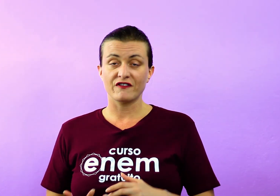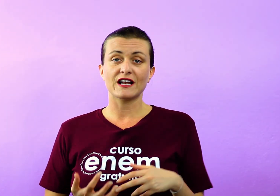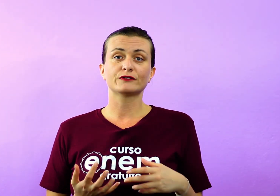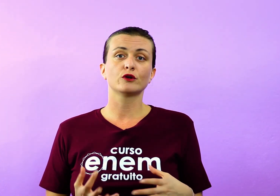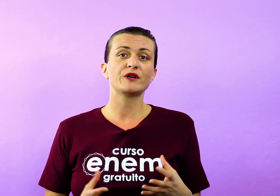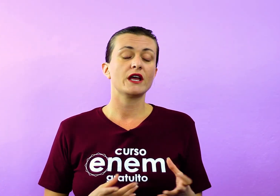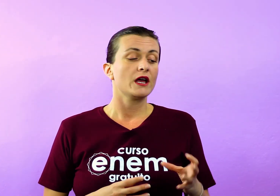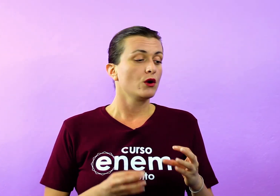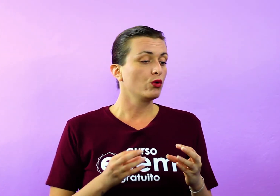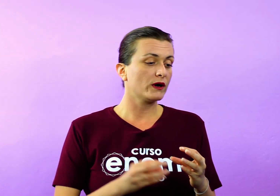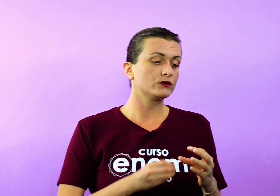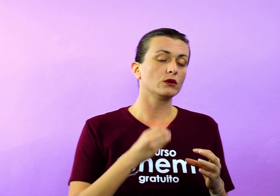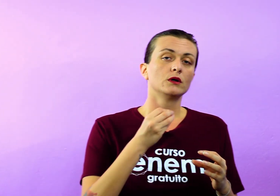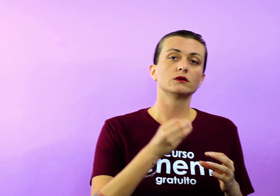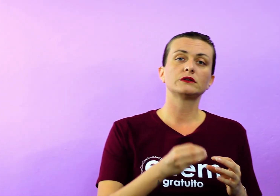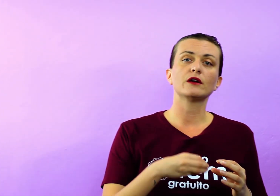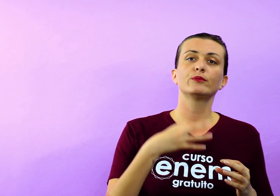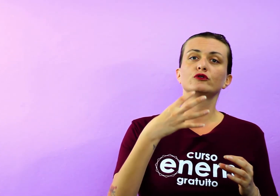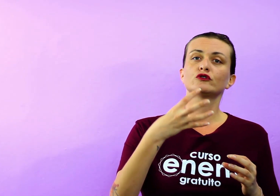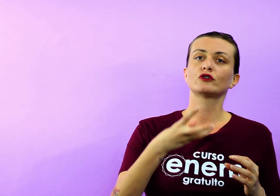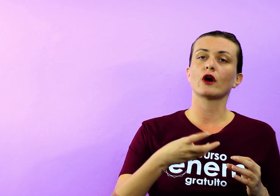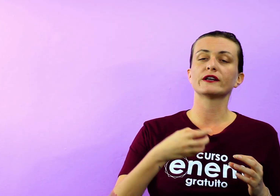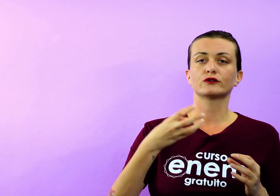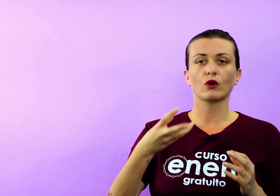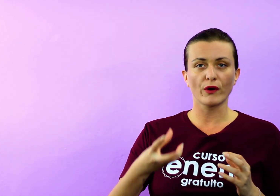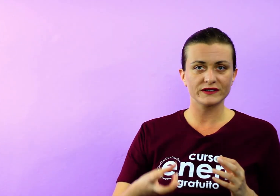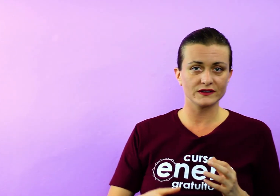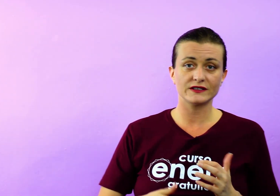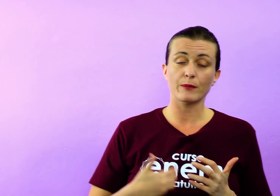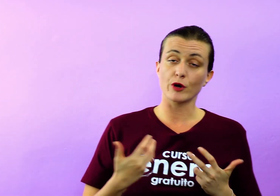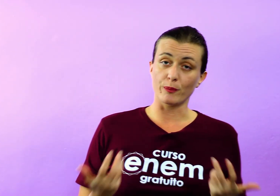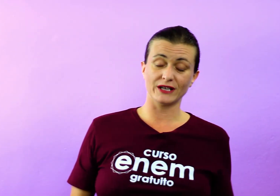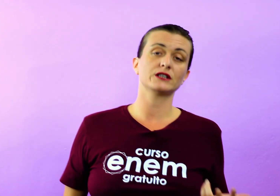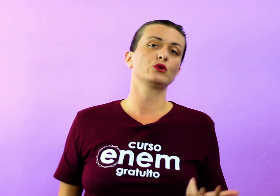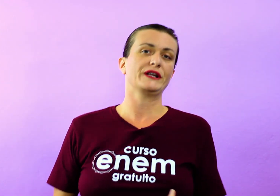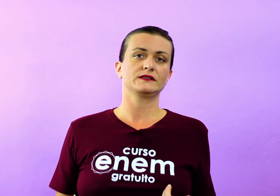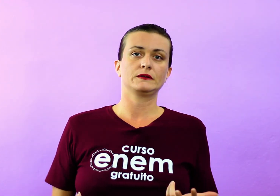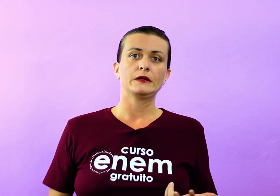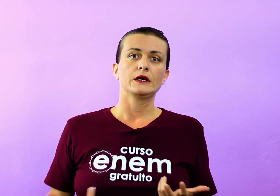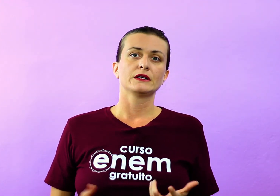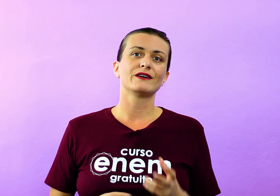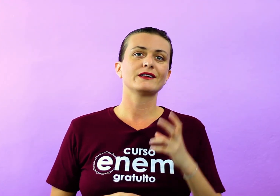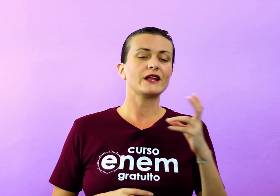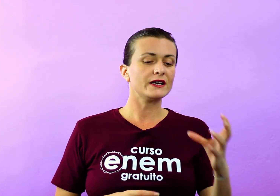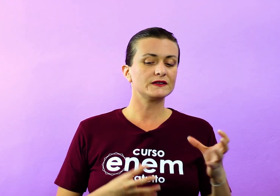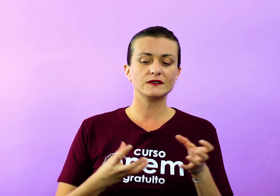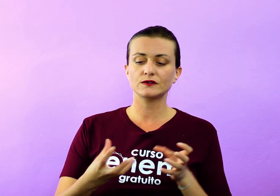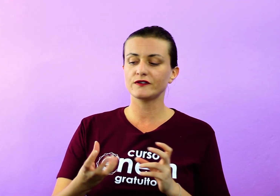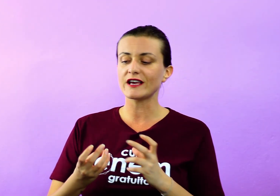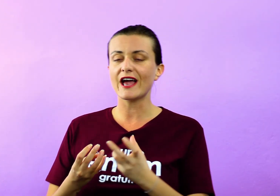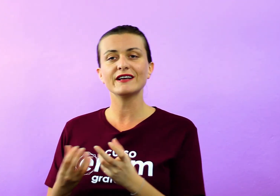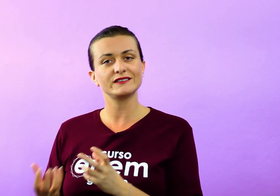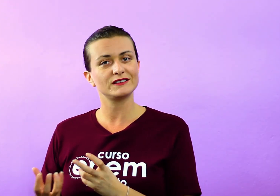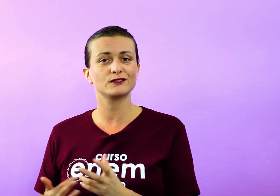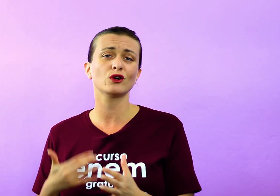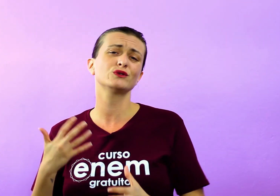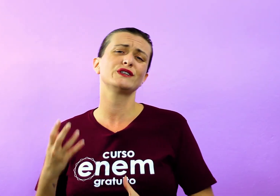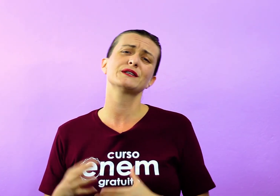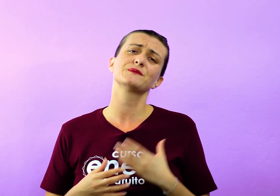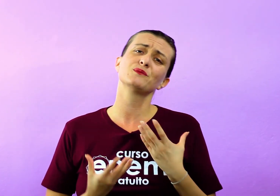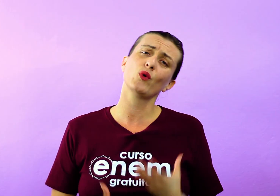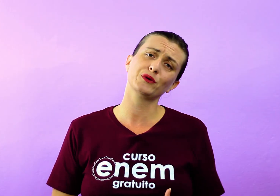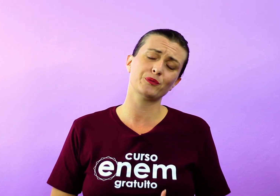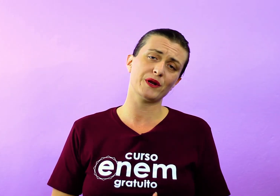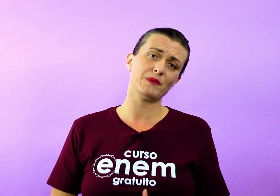Ele vai falar sobre o quanto o tempo destrói as coisas e a própria natureza. Então, ele tem esses vieses,